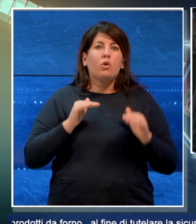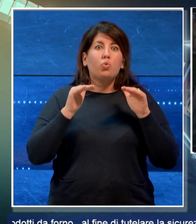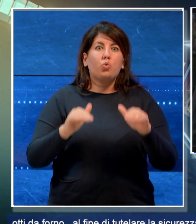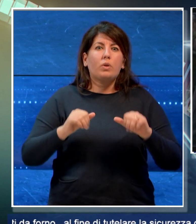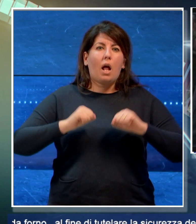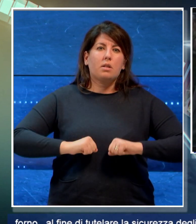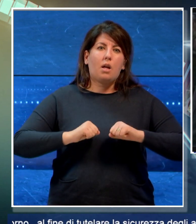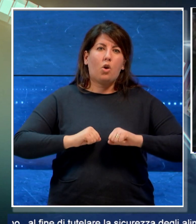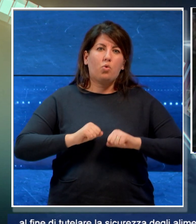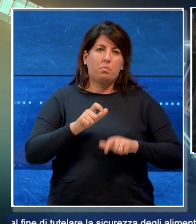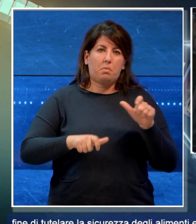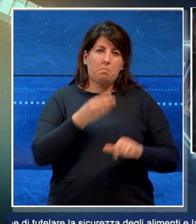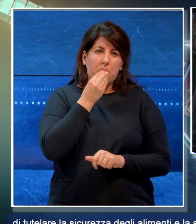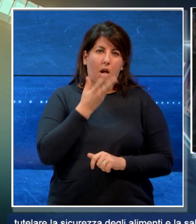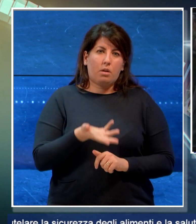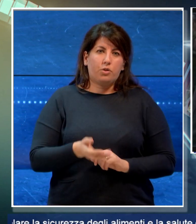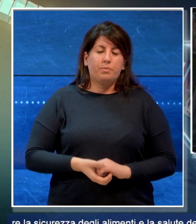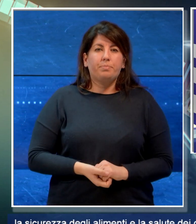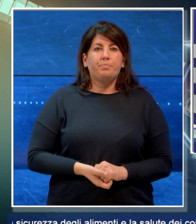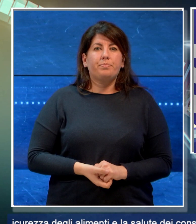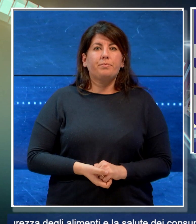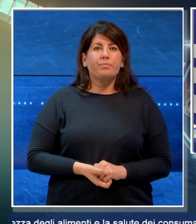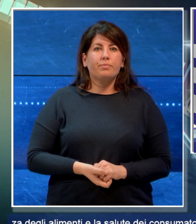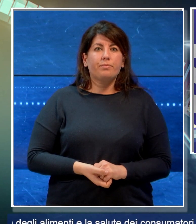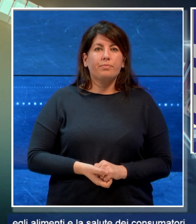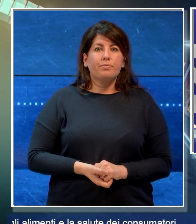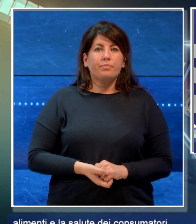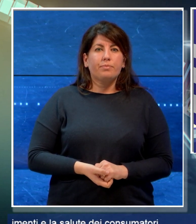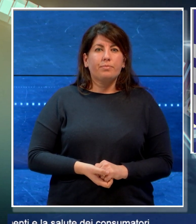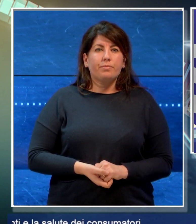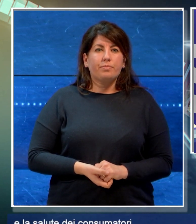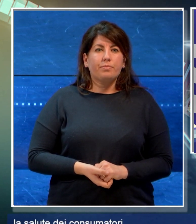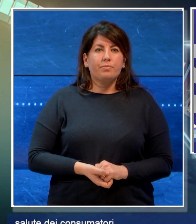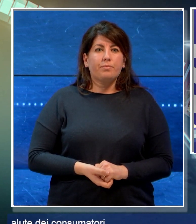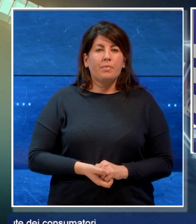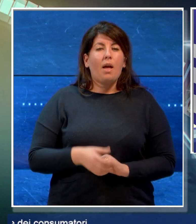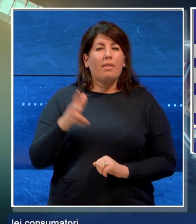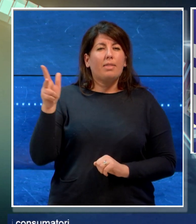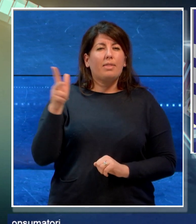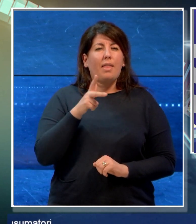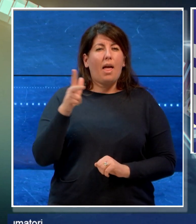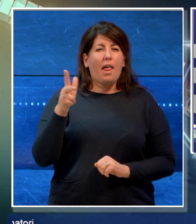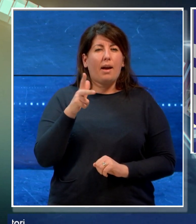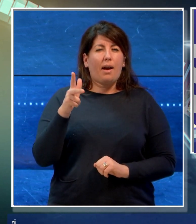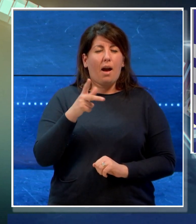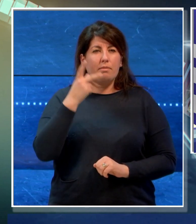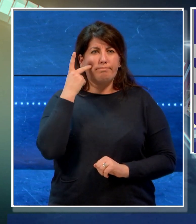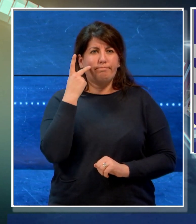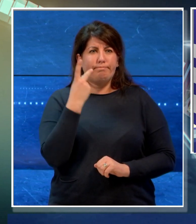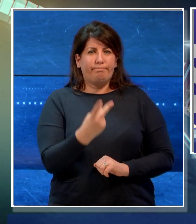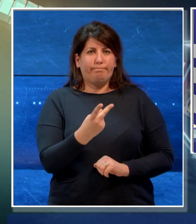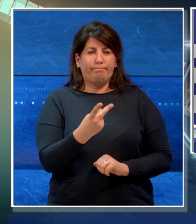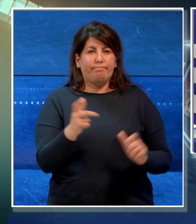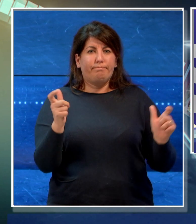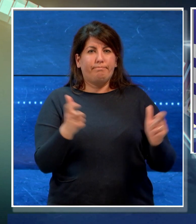salute dei consumatori. E' stato incastrato dalle telecamere di videosorveglianza il